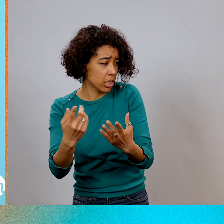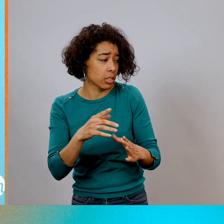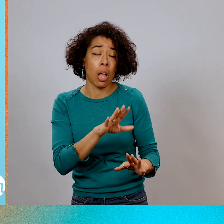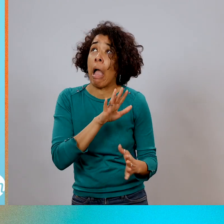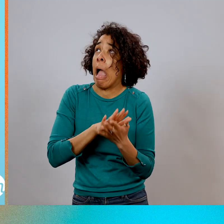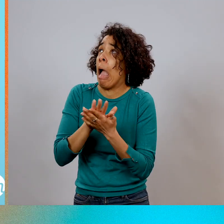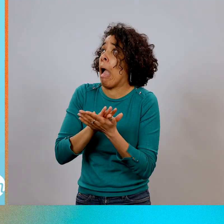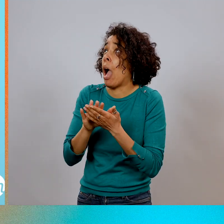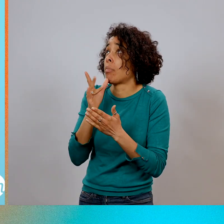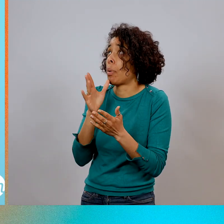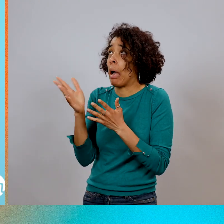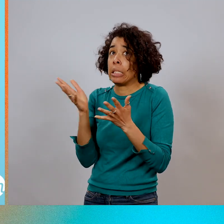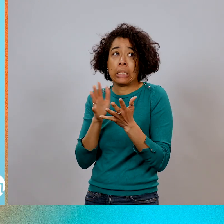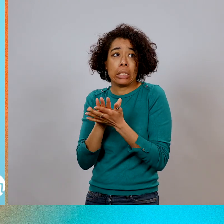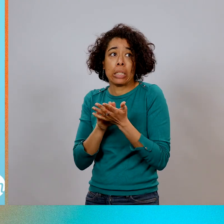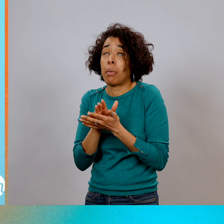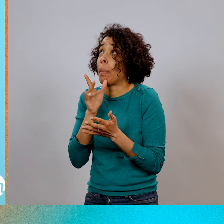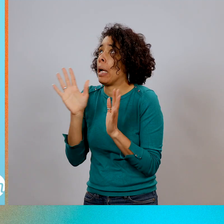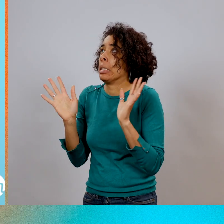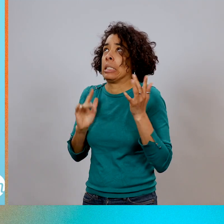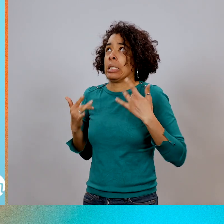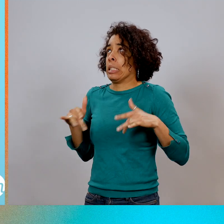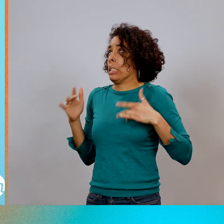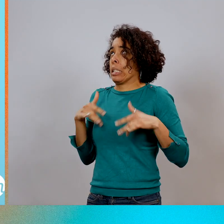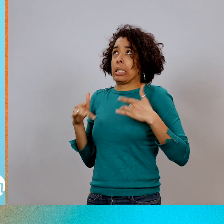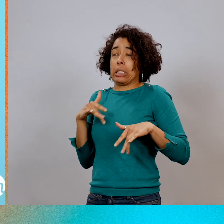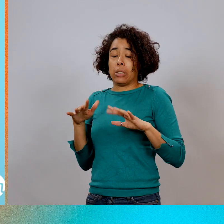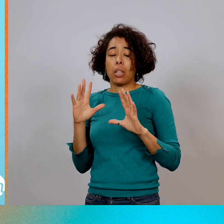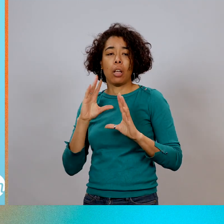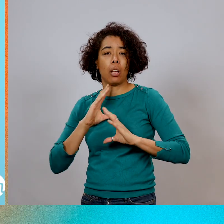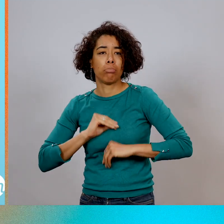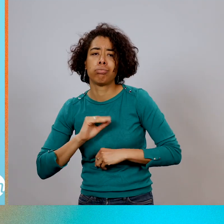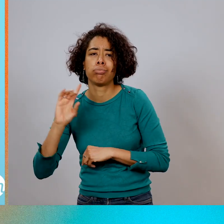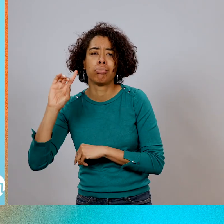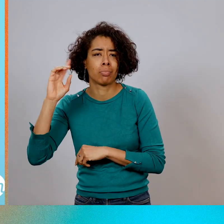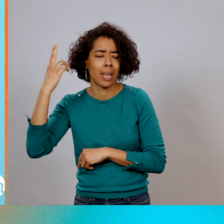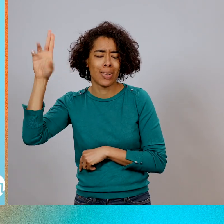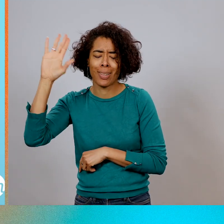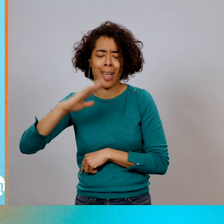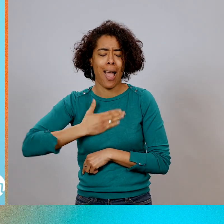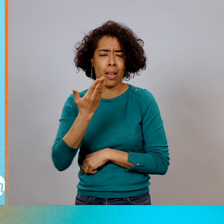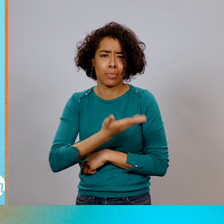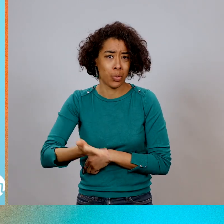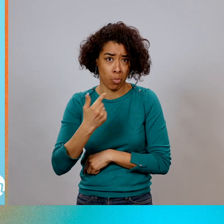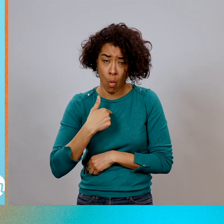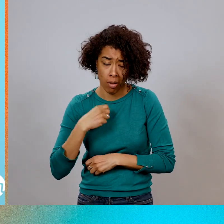ont trouvé des excuses pour ne pas y aller. Heureusement, le Seigneur nous aime, parce que ça m'arrive aussi. Le Seigneur nous aime, il est persévérant